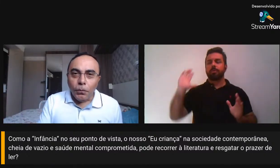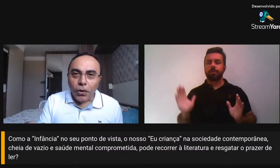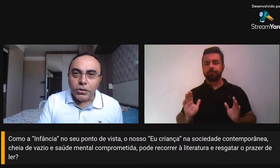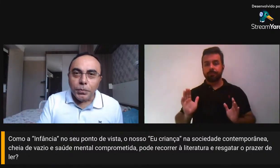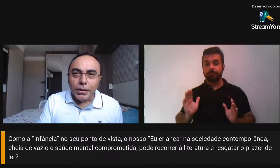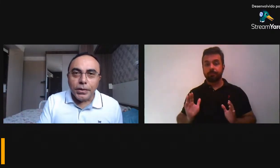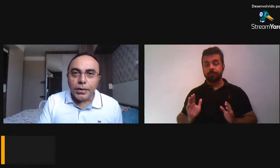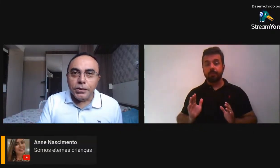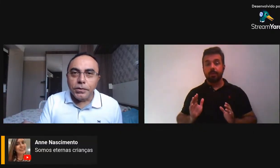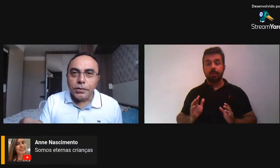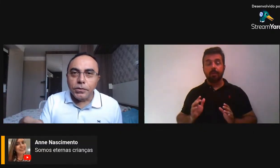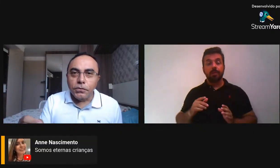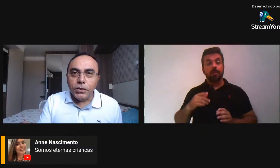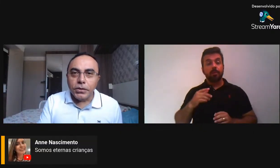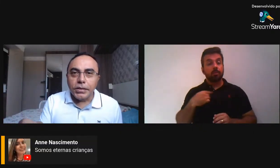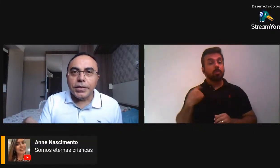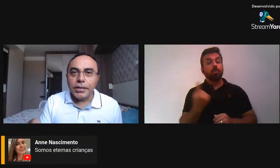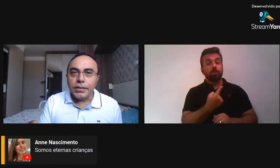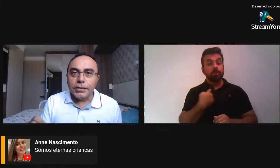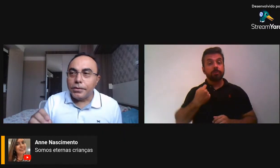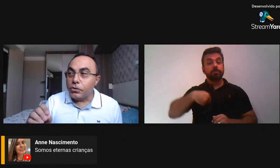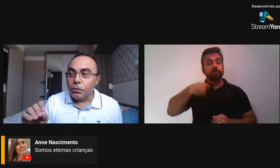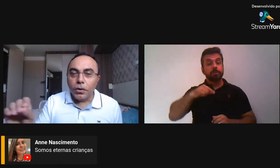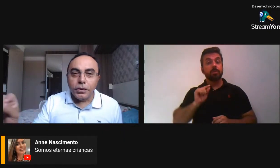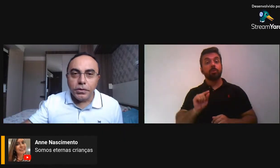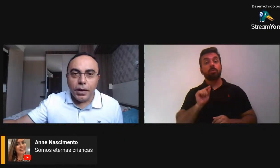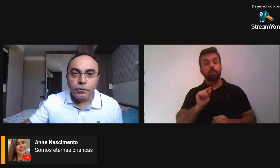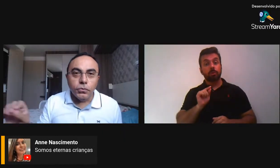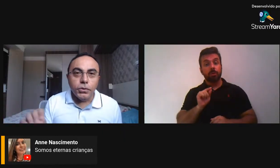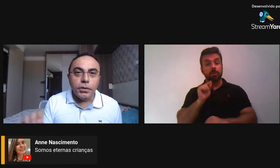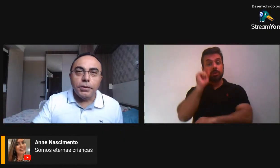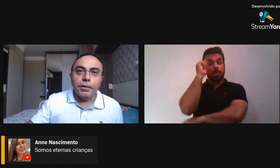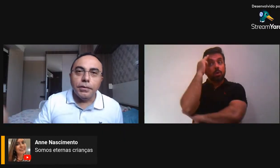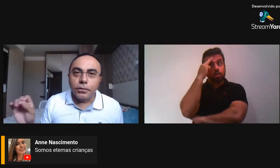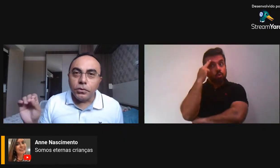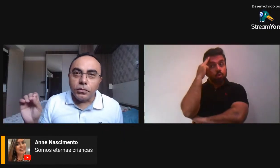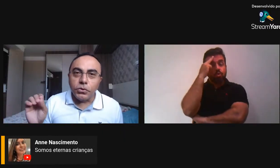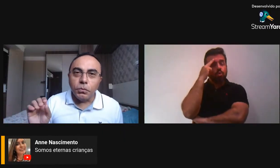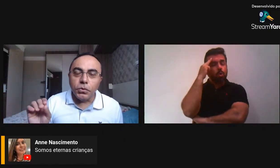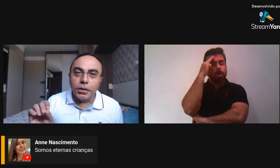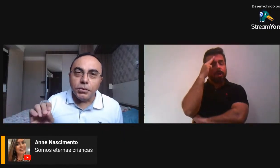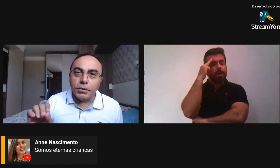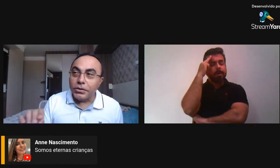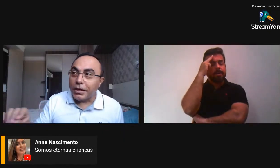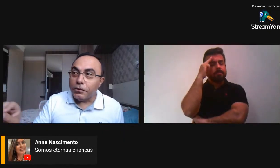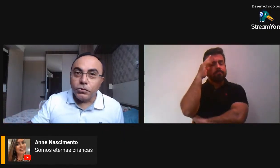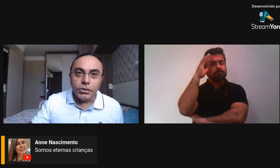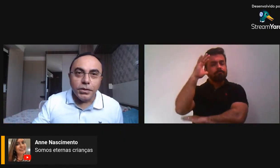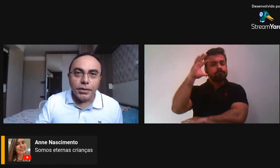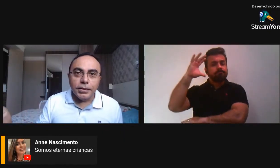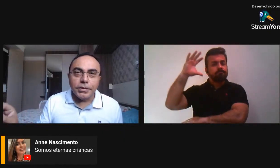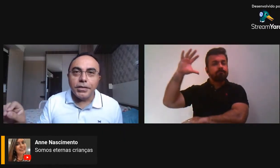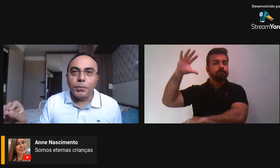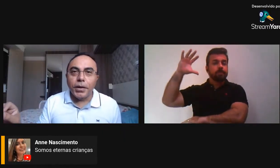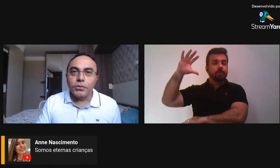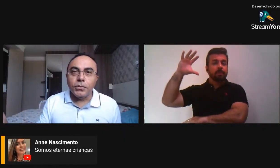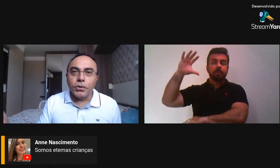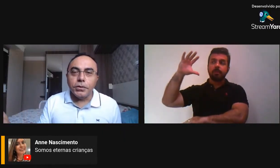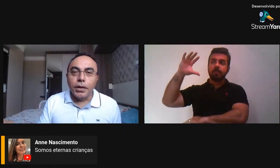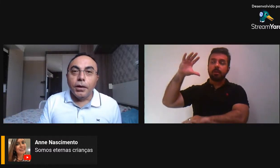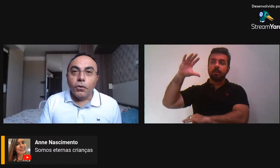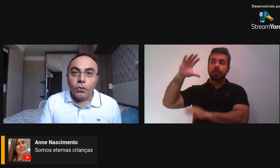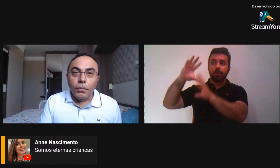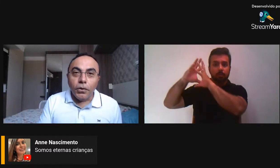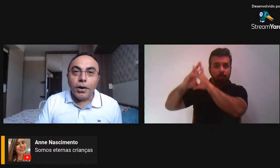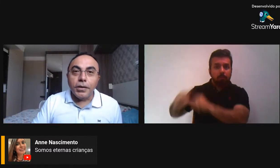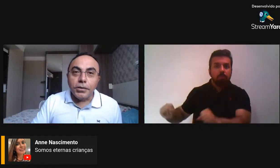não pode perder de vista essa criança, a gente não pode deixar fugir, nós não podemos deixá-la fugir, sair de perto de